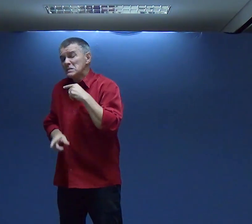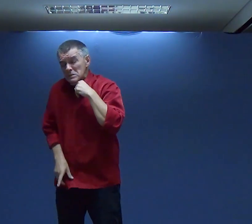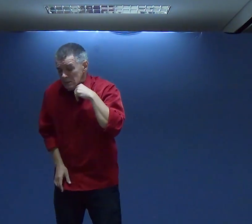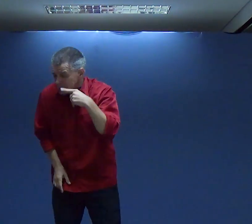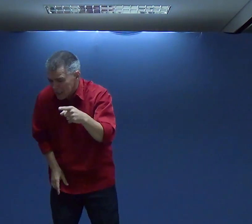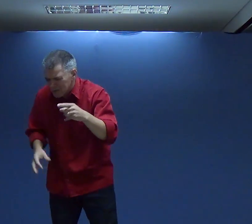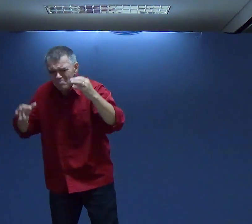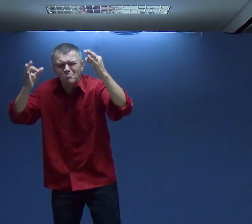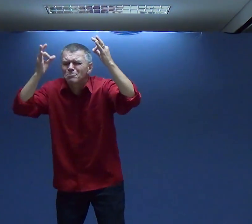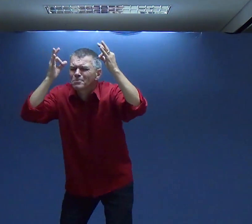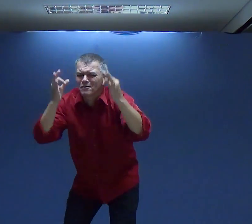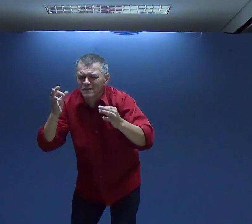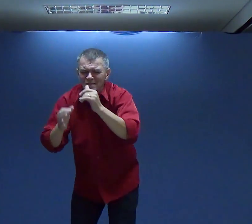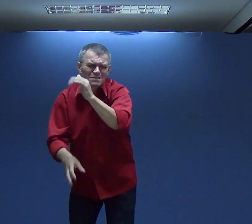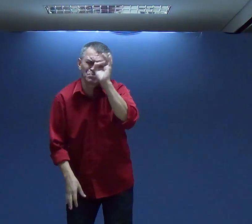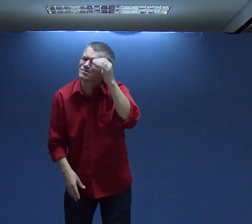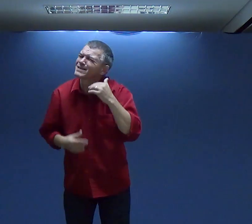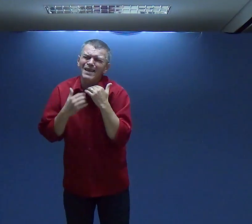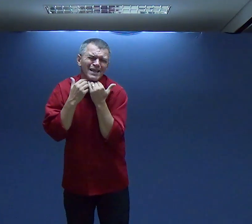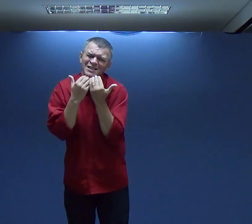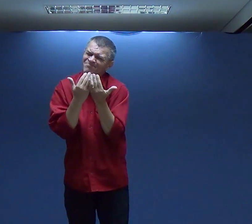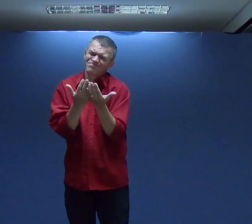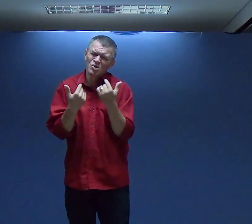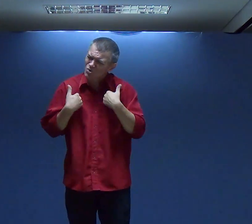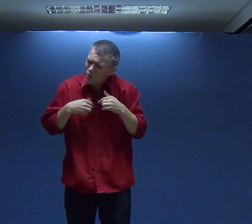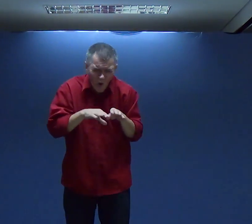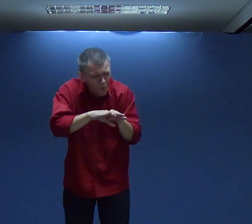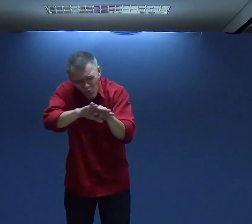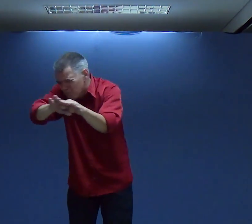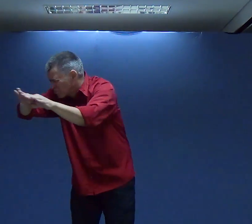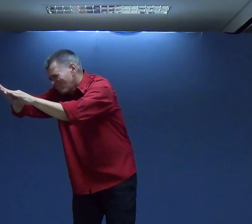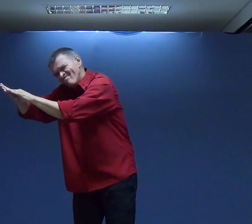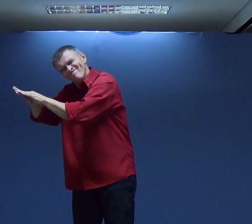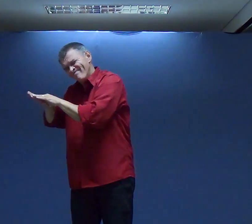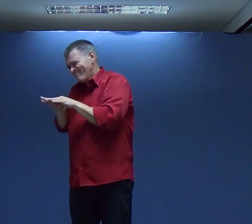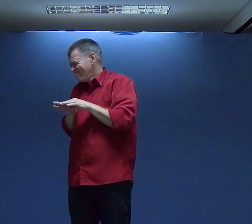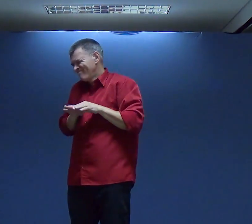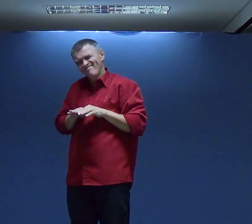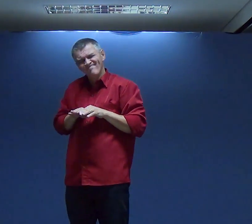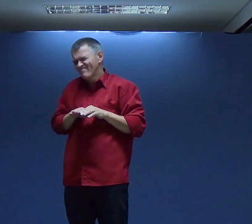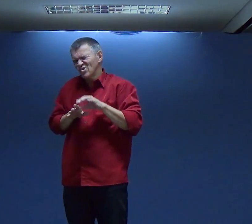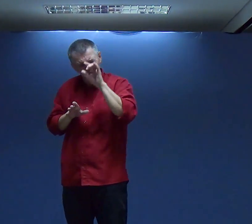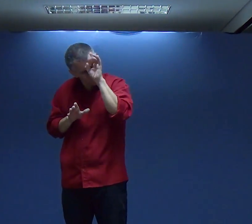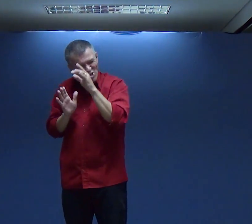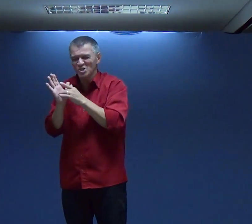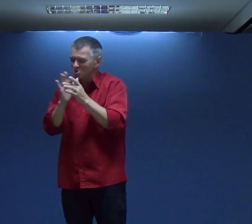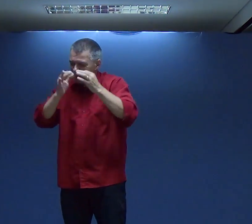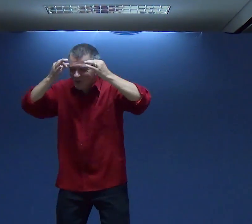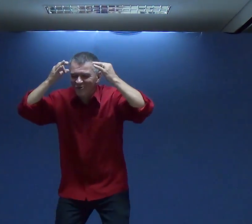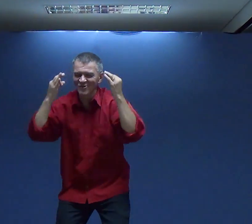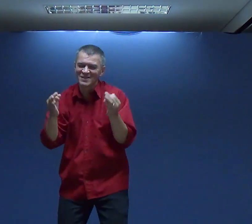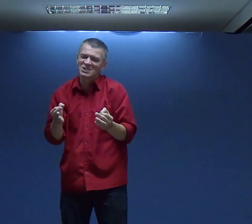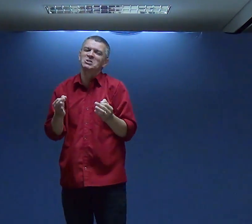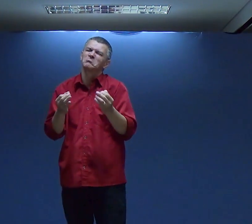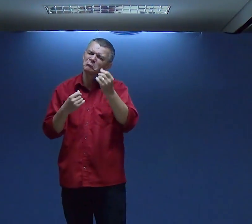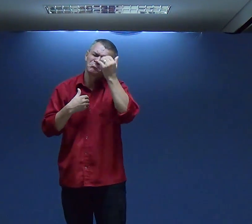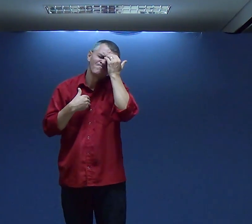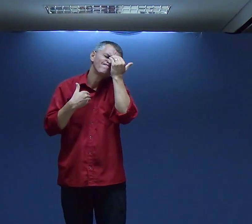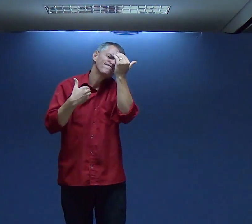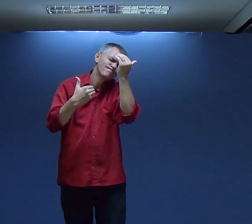Sempre Sabemos Que Não Adianta Nós Procurarmos A Perfeição Somos Todos Iguais Só O Senhor